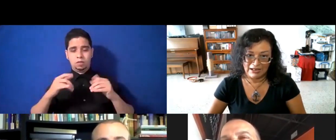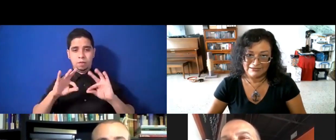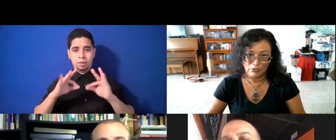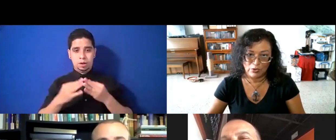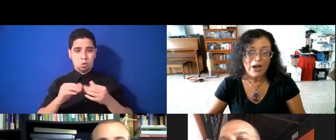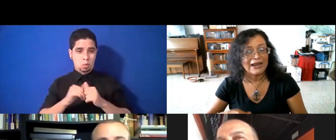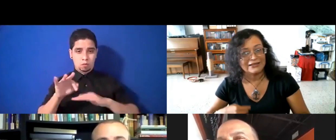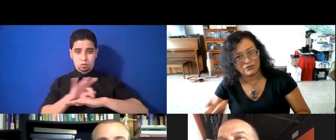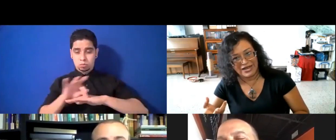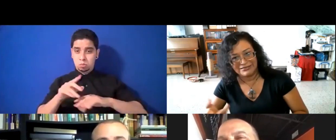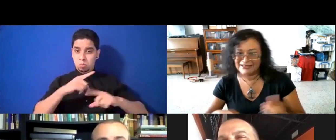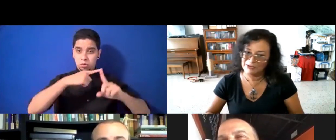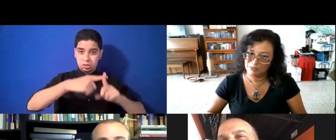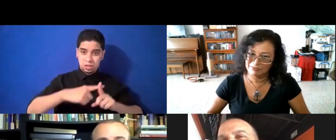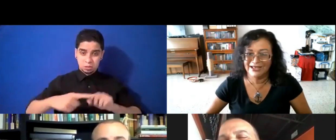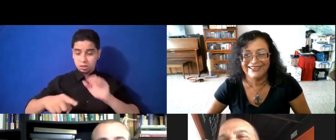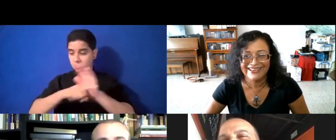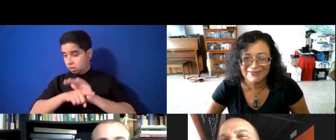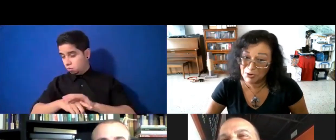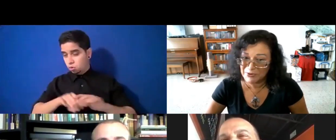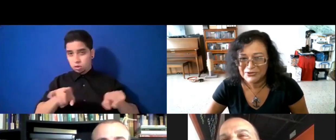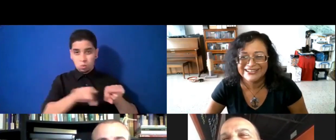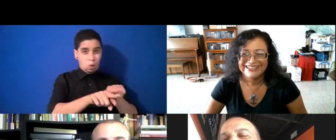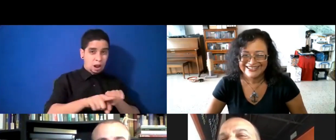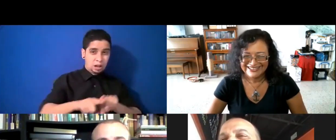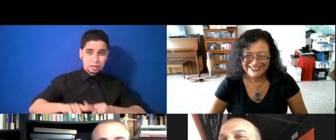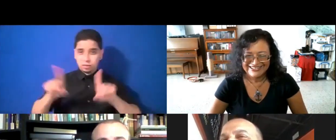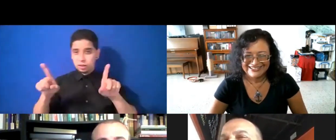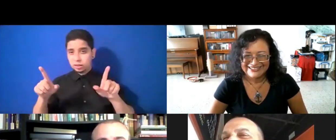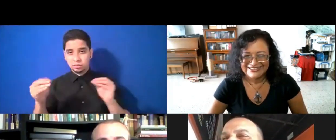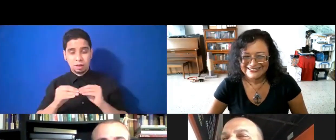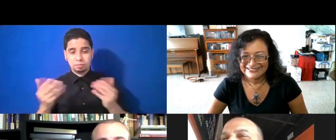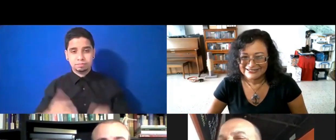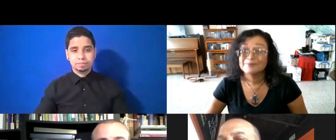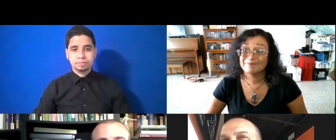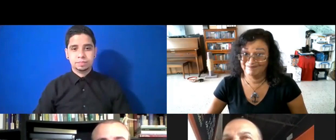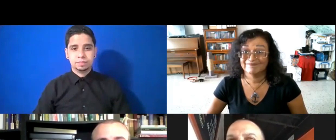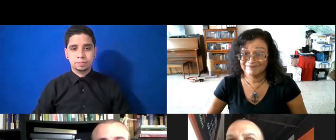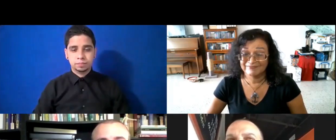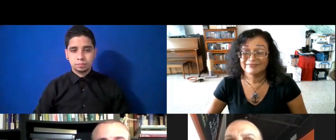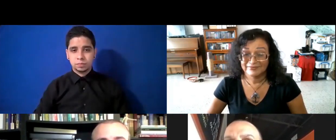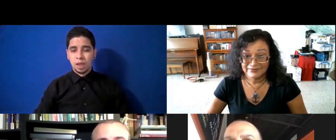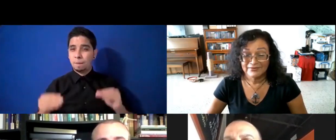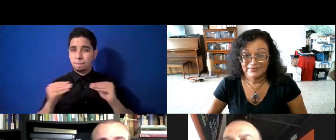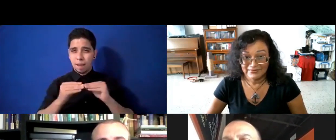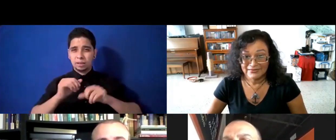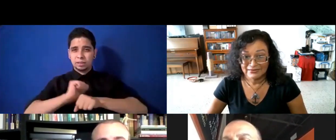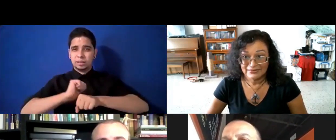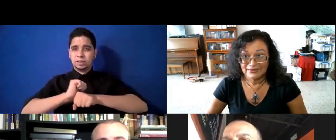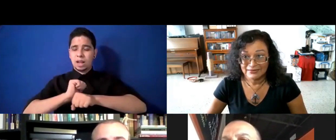ha sido igual, ha sido diferente, ha sido mejor, peor. Sin duda, hay mucho más trabajo, porque, en la industria